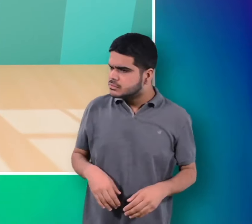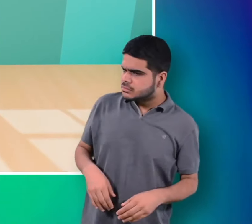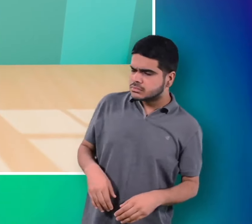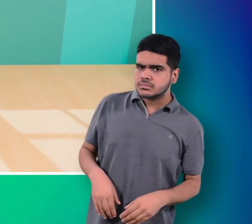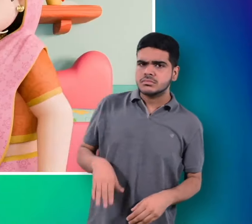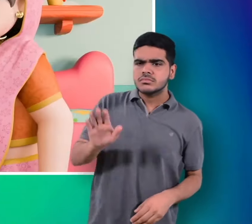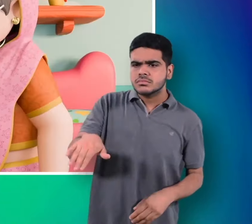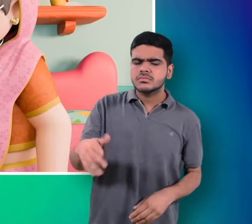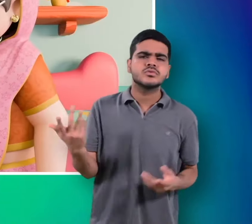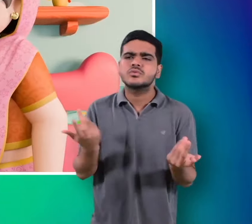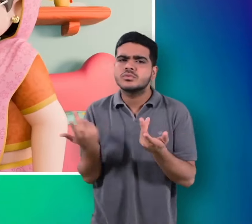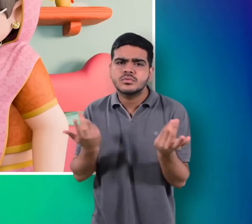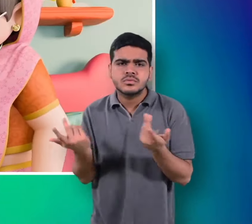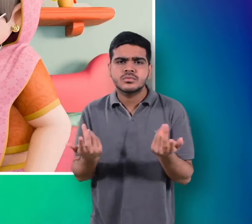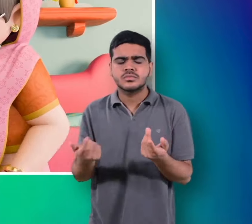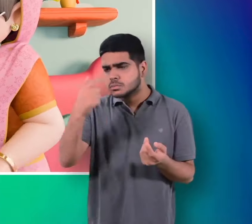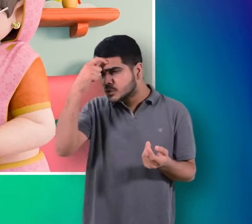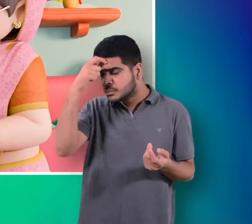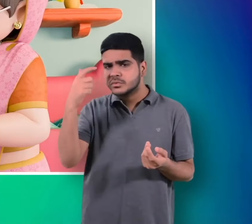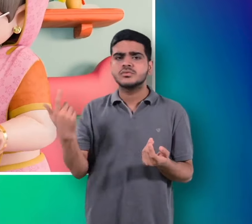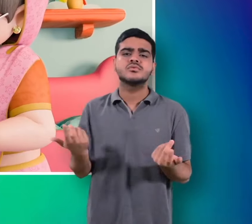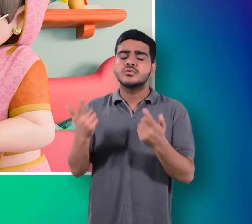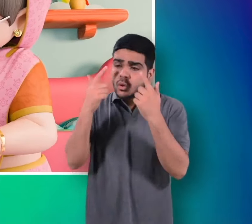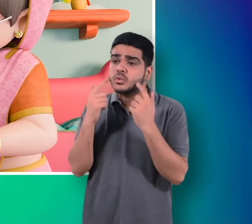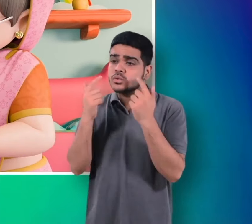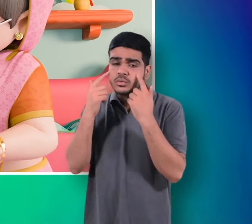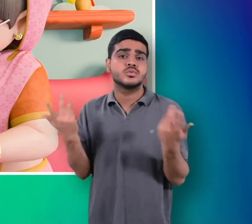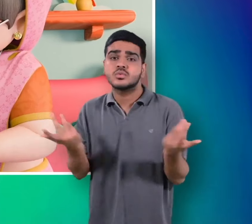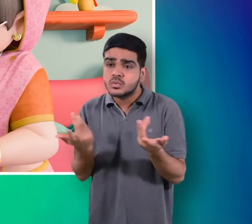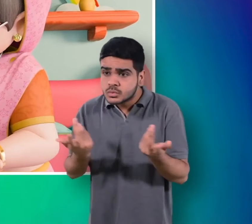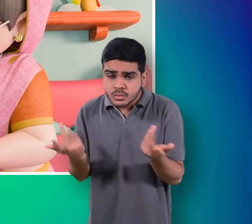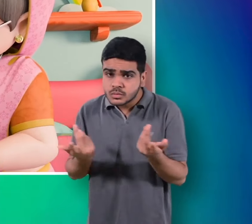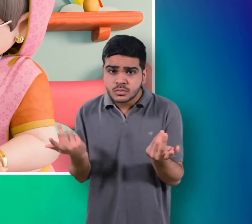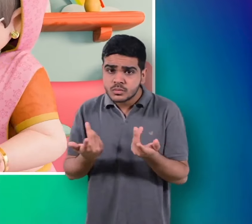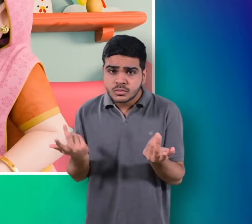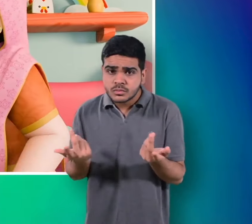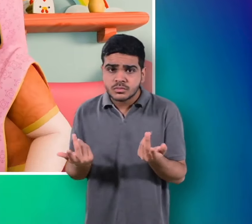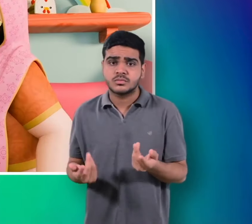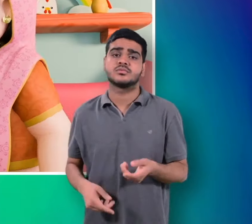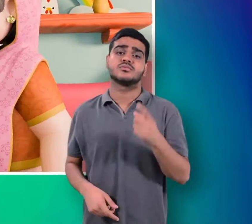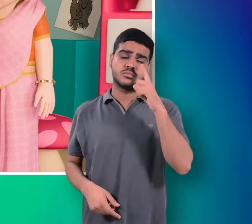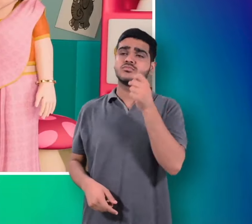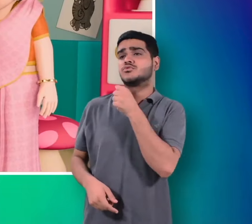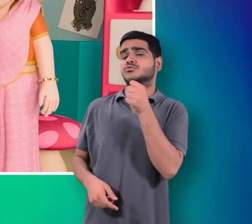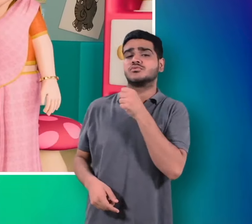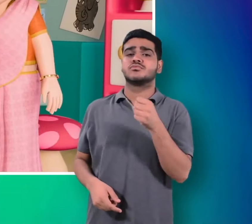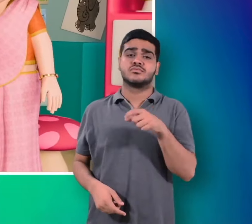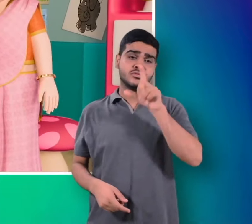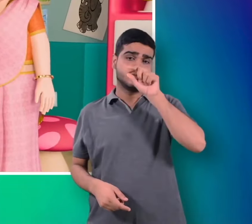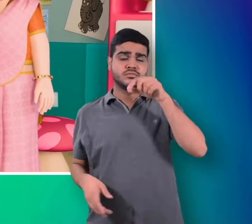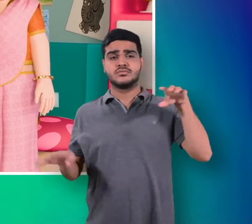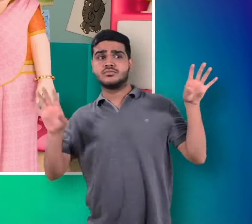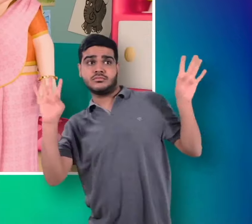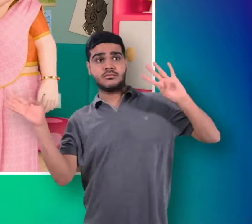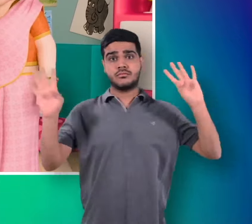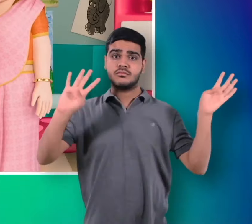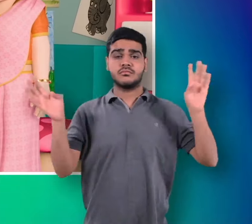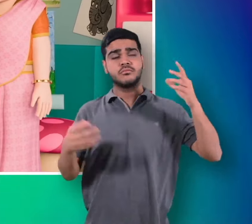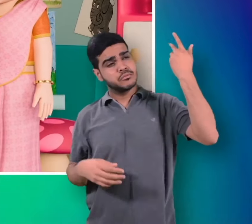अरे क्या हुआ मुन्ना रो क्यों रहे हो? नानी मौरनी चले गई